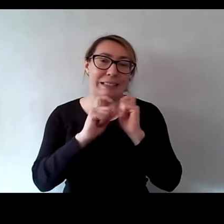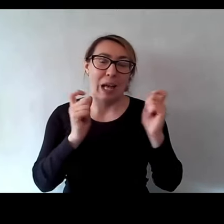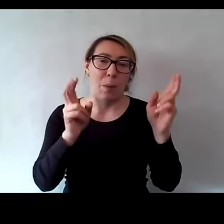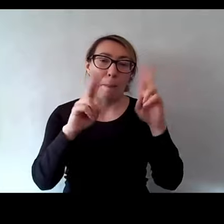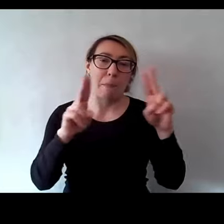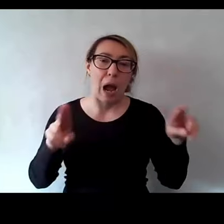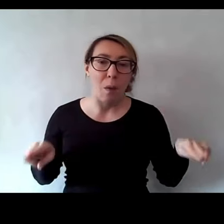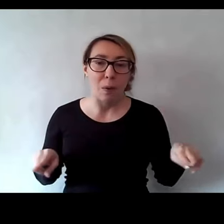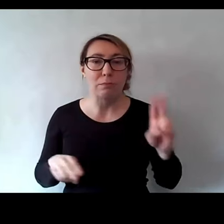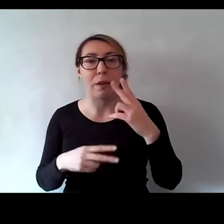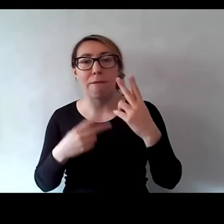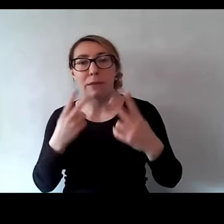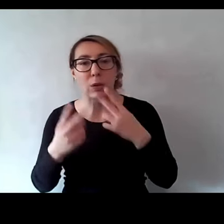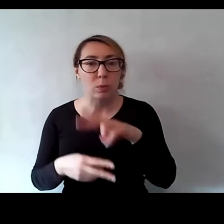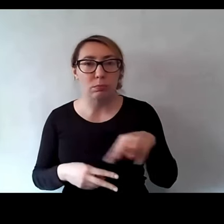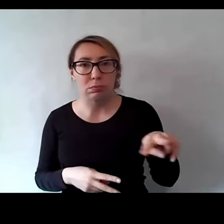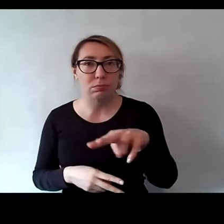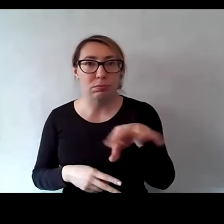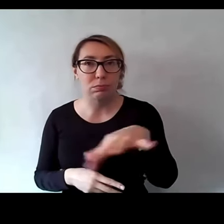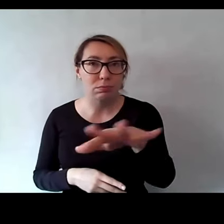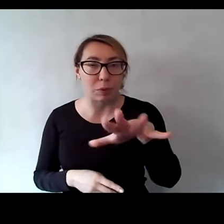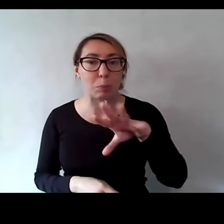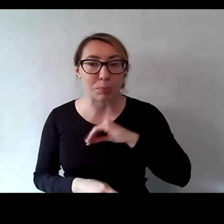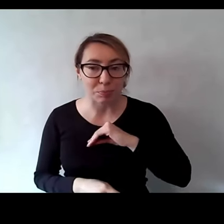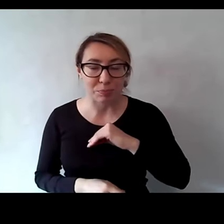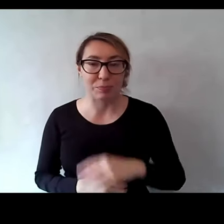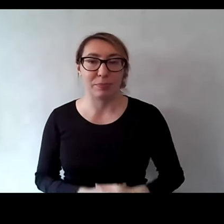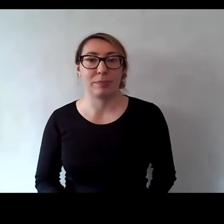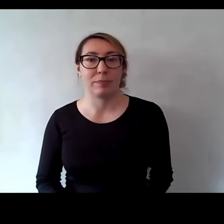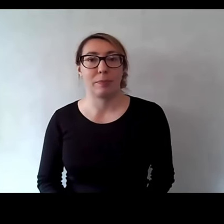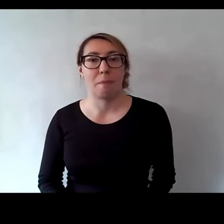w spacerze wirtualnym umieszczonej, nie?